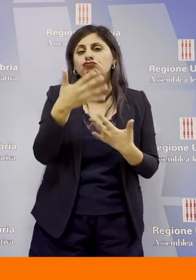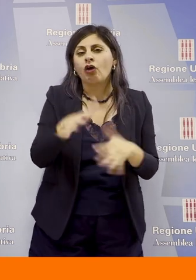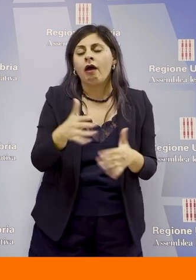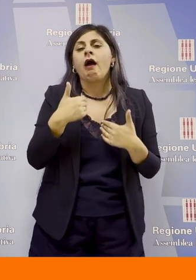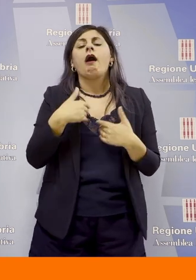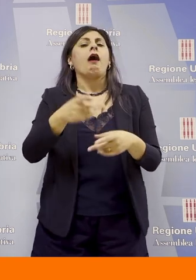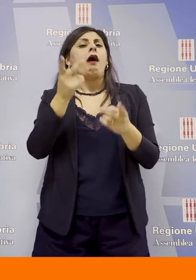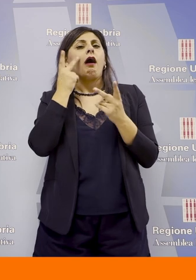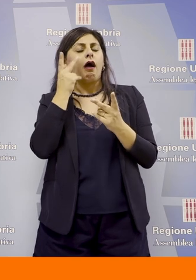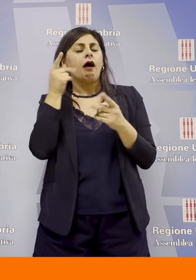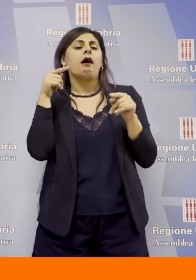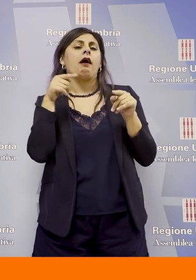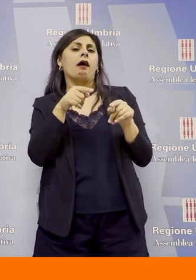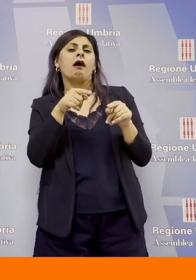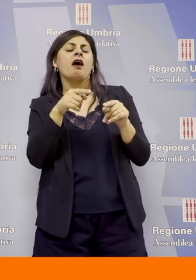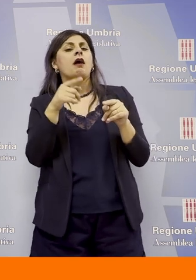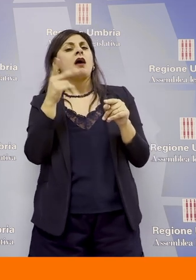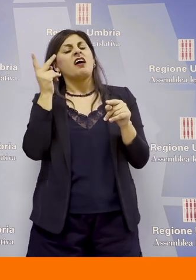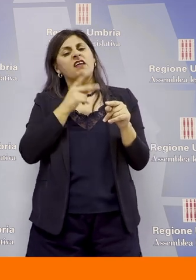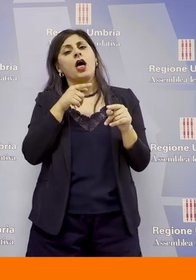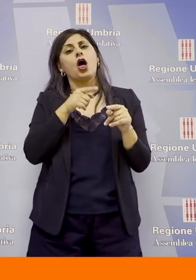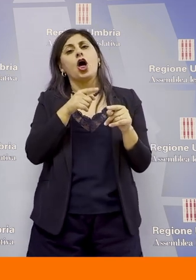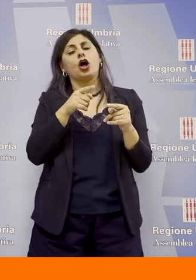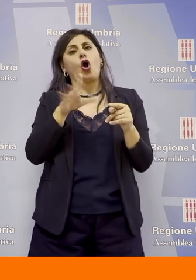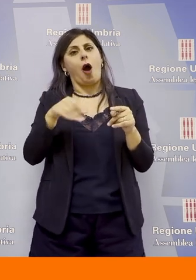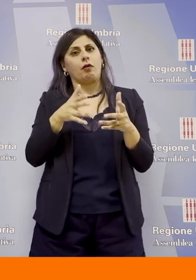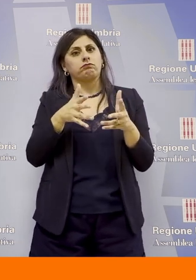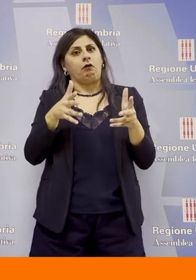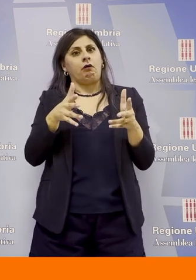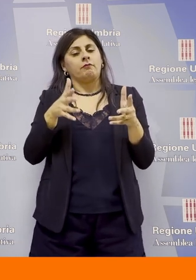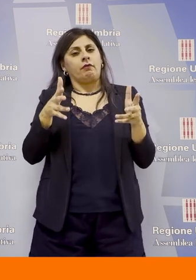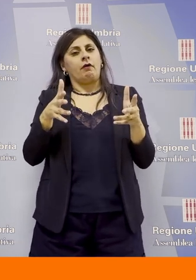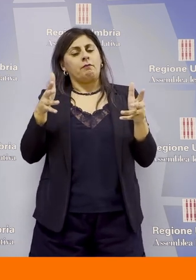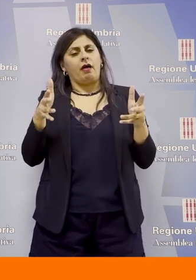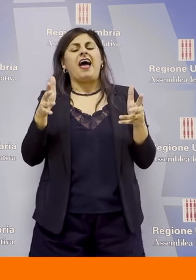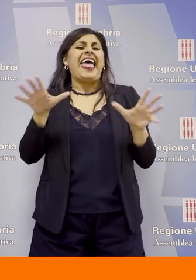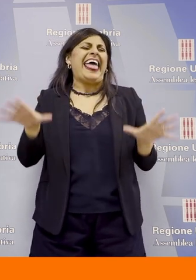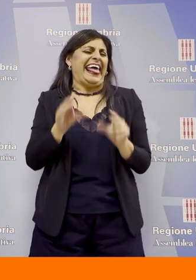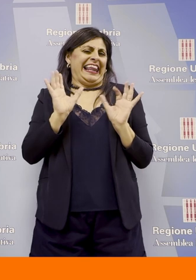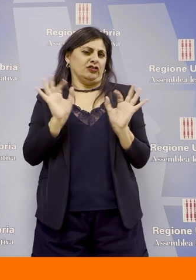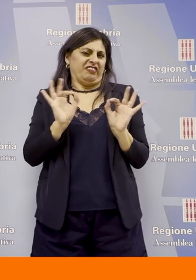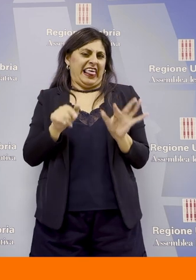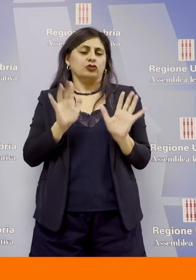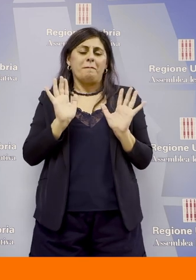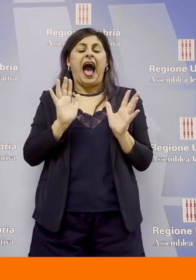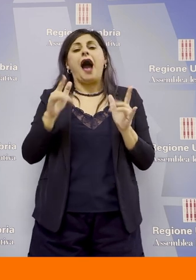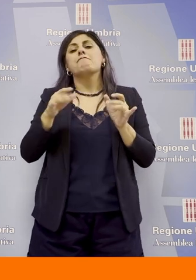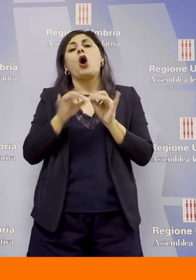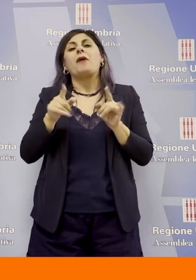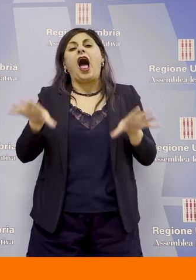fenomeno molto in espansione seppure agli inizi siamo in una fase embrionale almeno nella